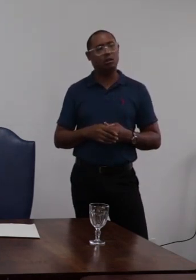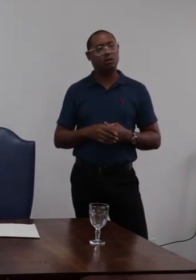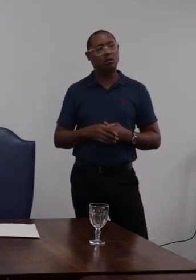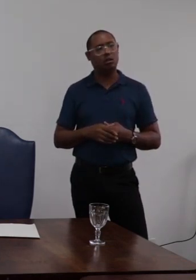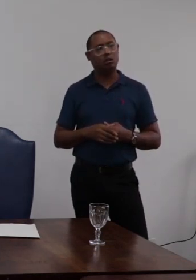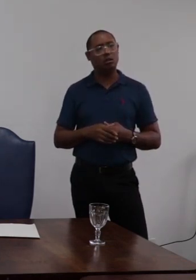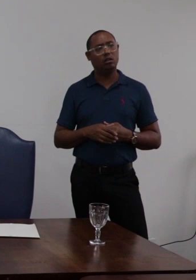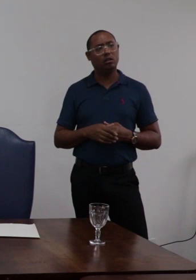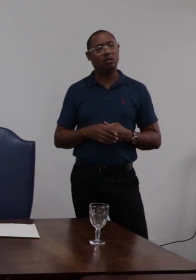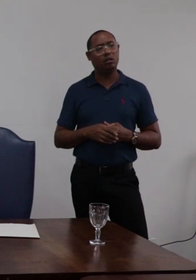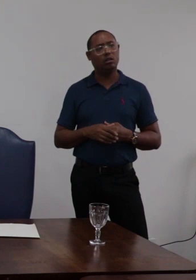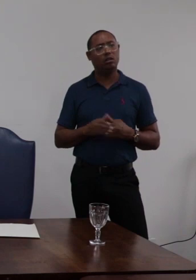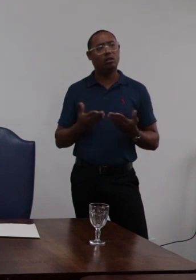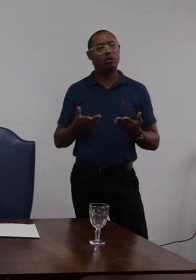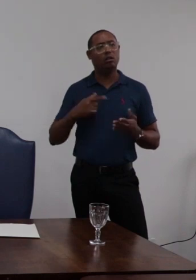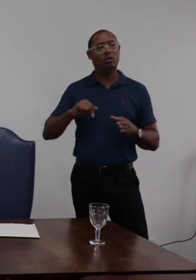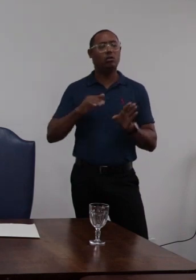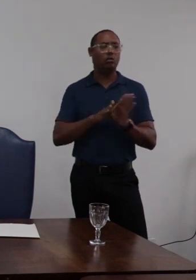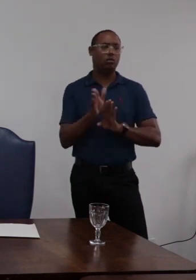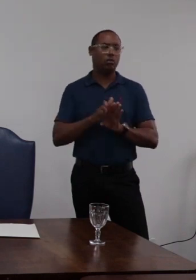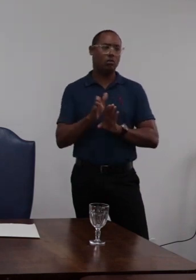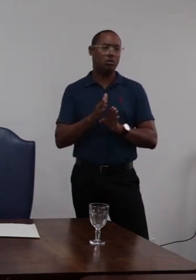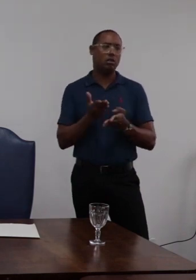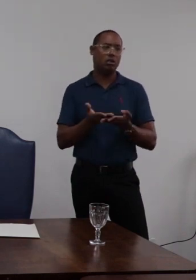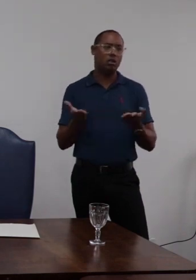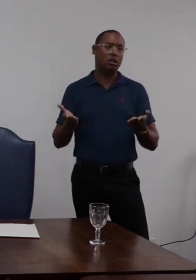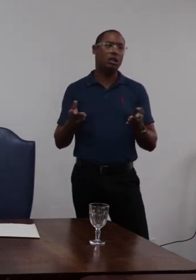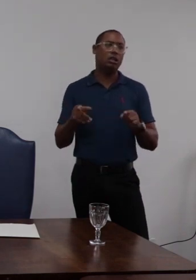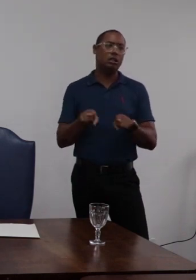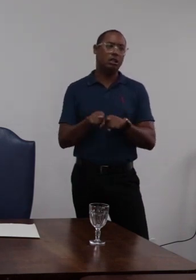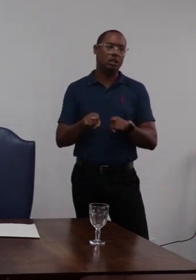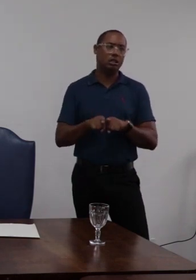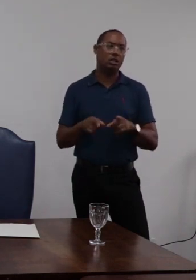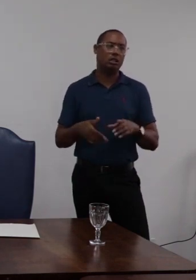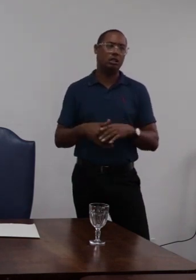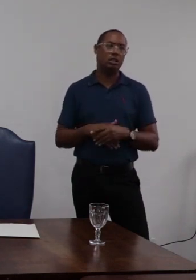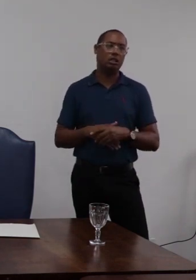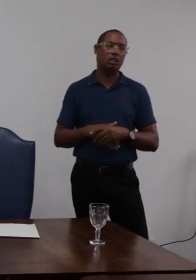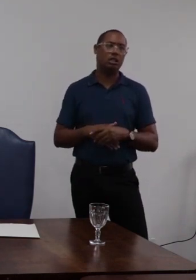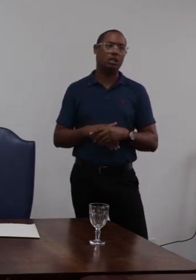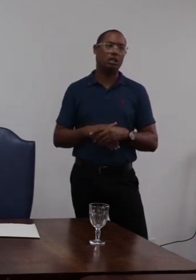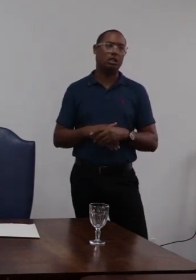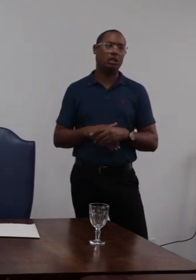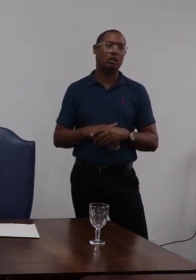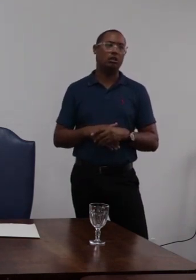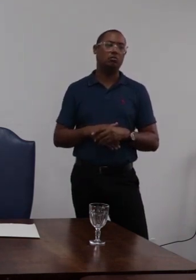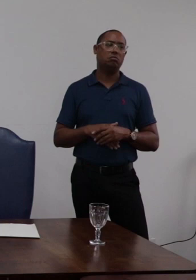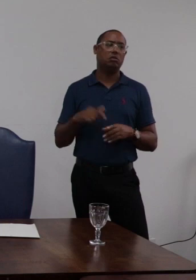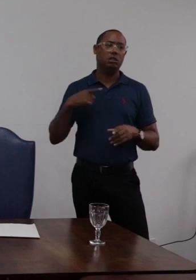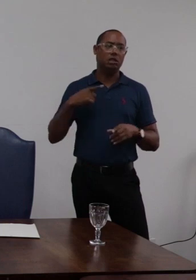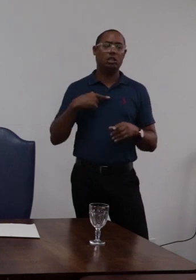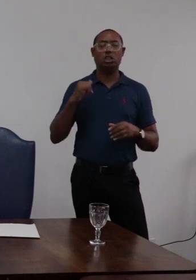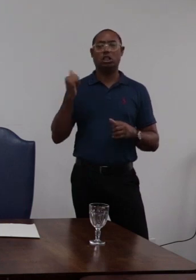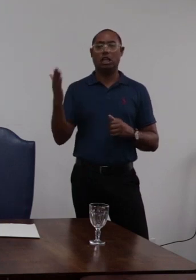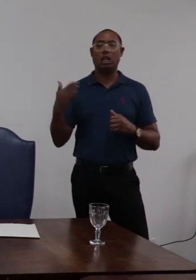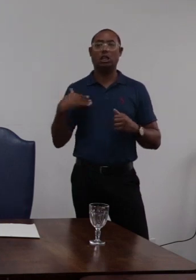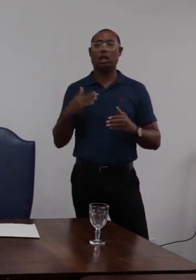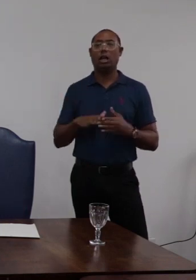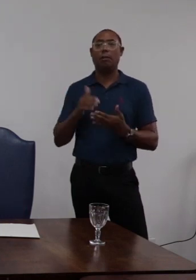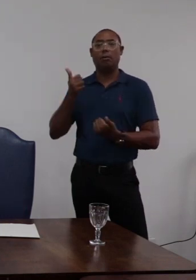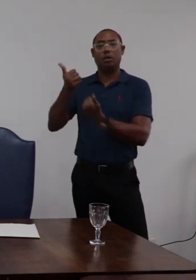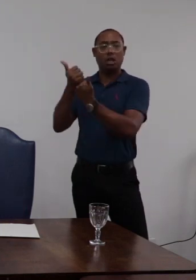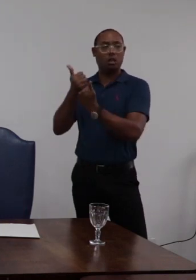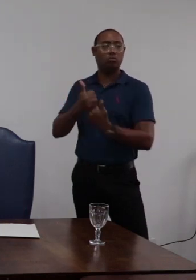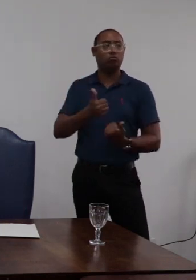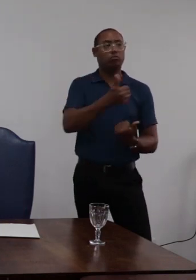e aqui eu estou falando enquanto conselheiro e mais uma vez sem tomar a parte nem de um lado nem de outro são